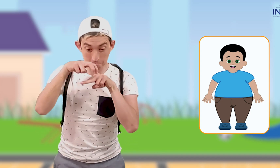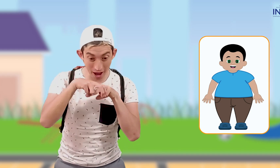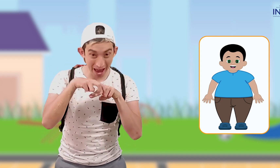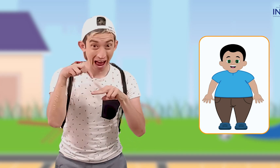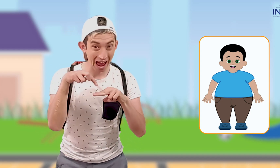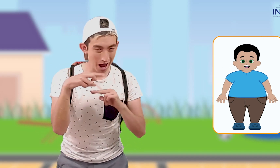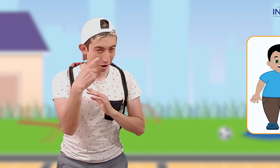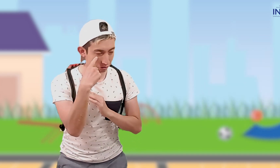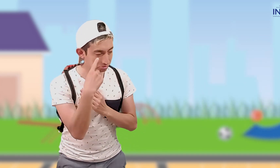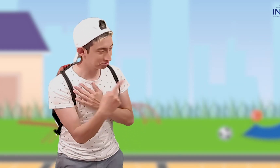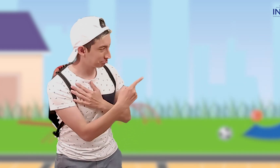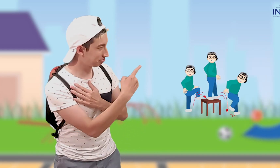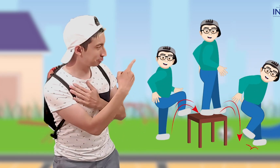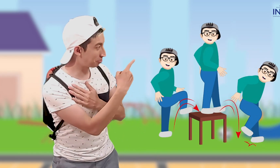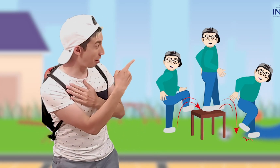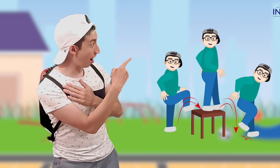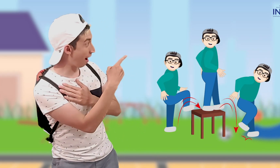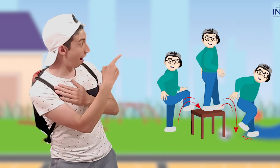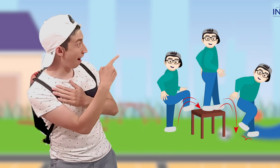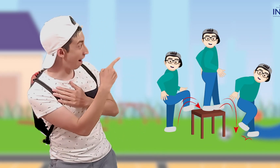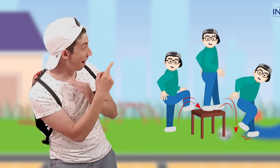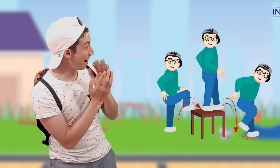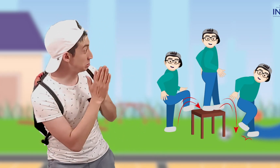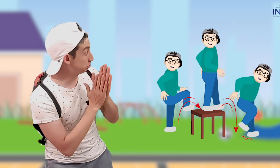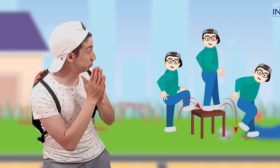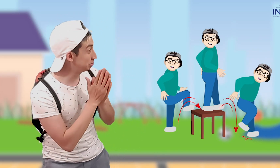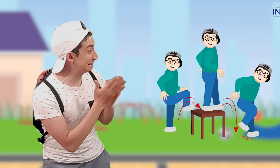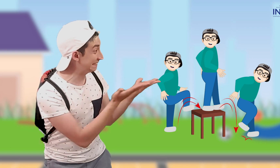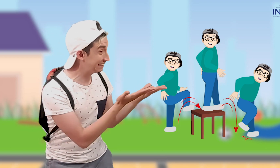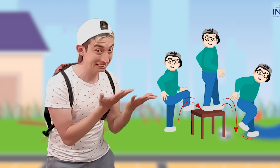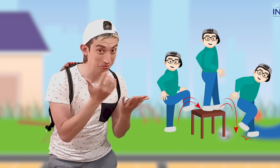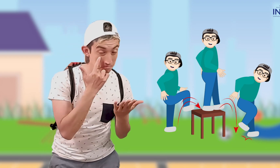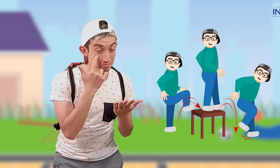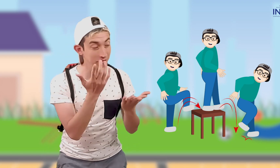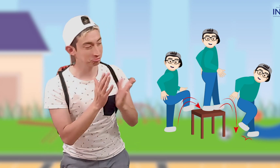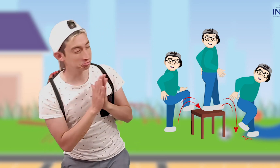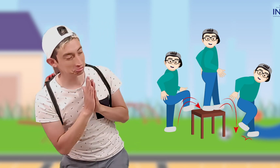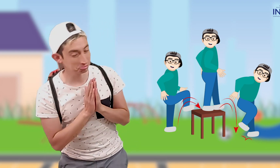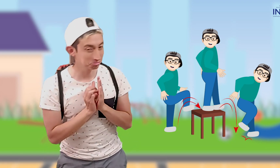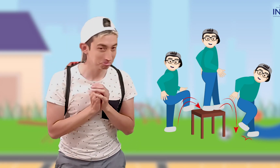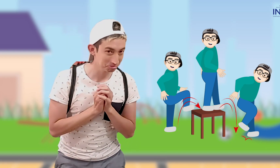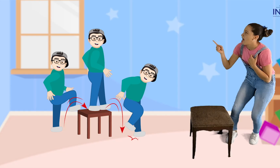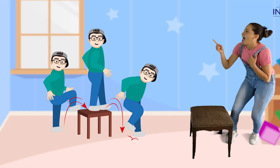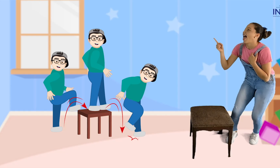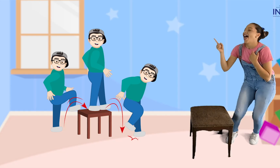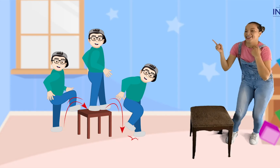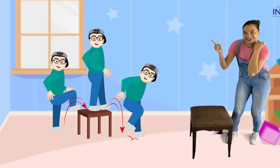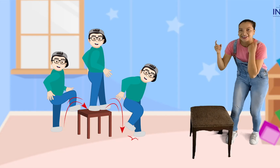Miren, así. ¿Sí? ¿Listo? Veamos. ¡Ah, ya!